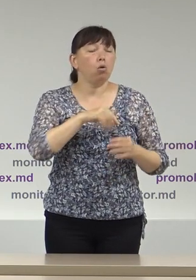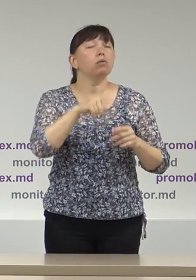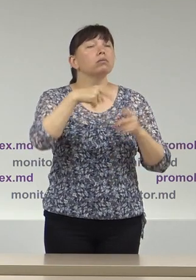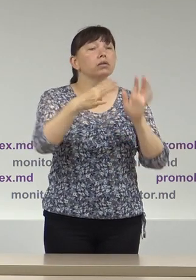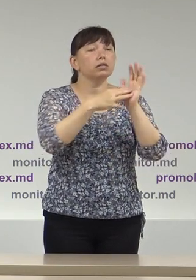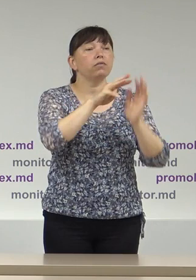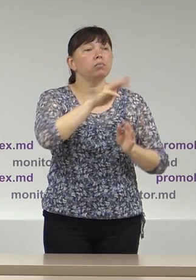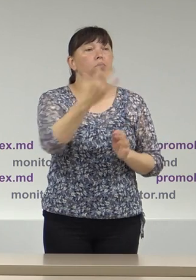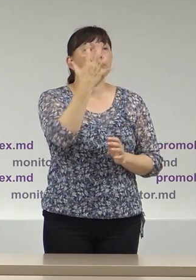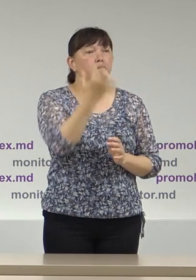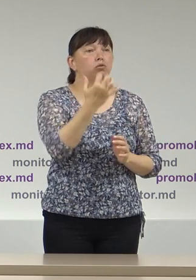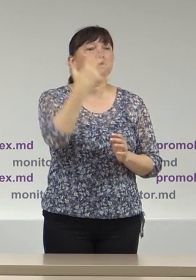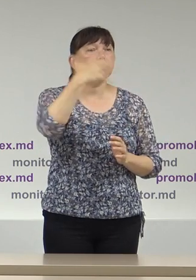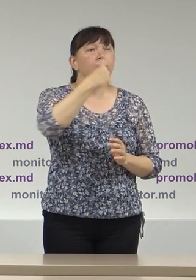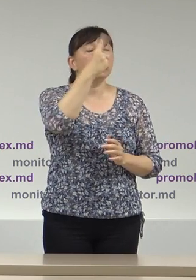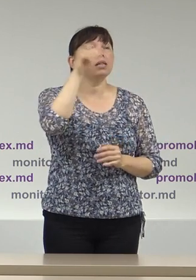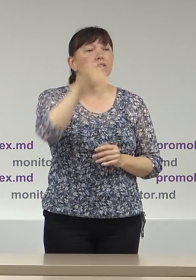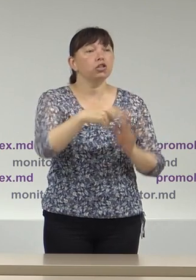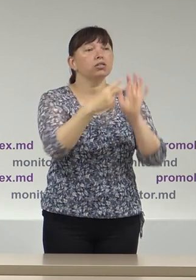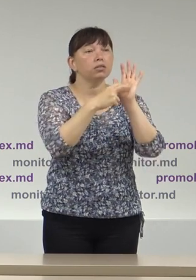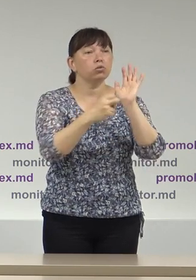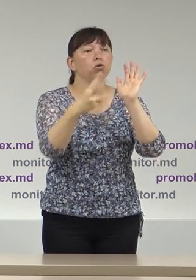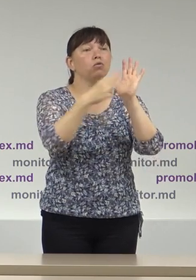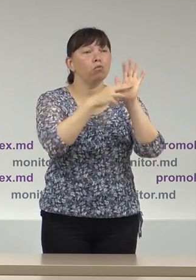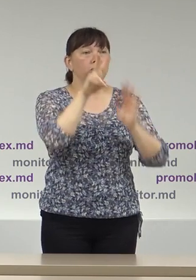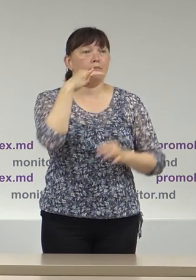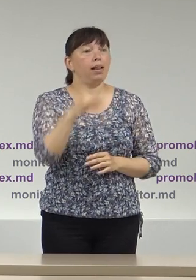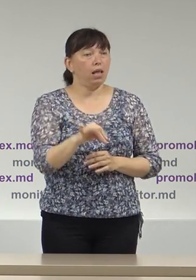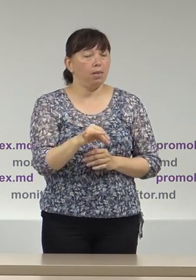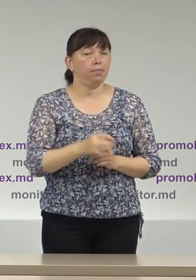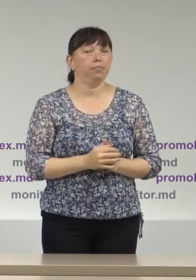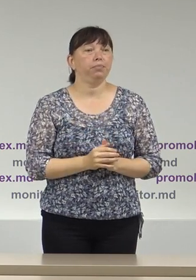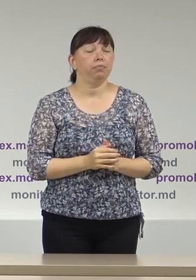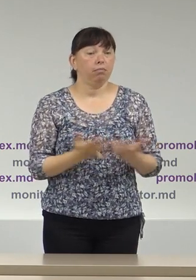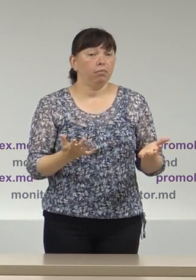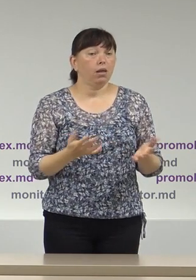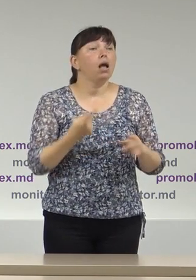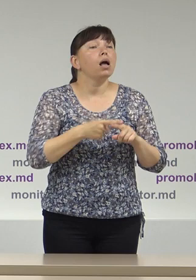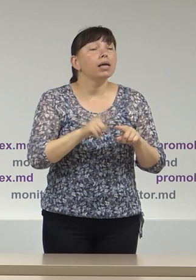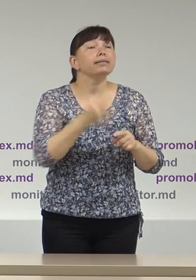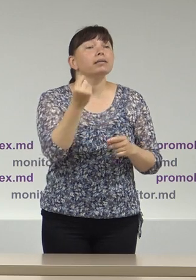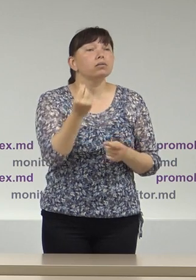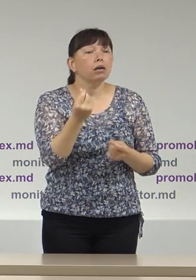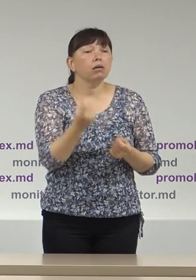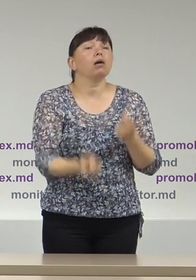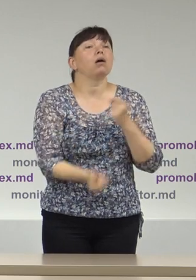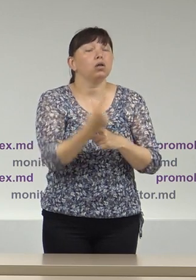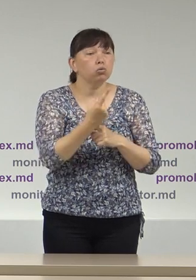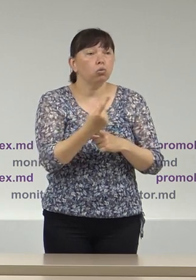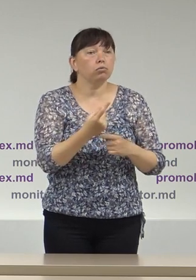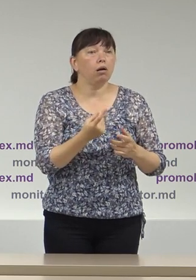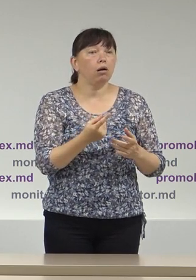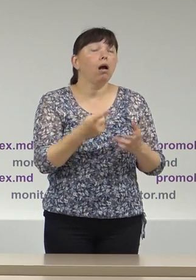.551.708 lei Deci sursele de acumulare acestor venituri